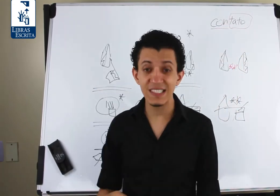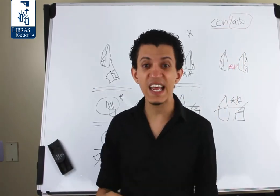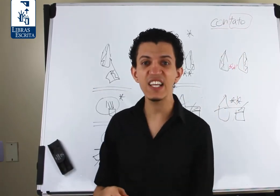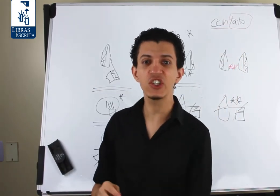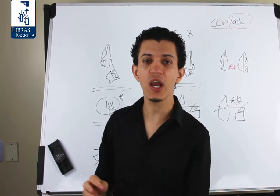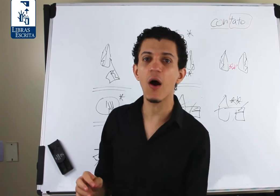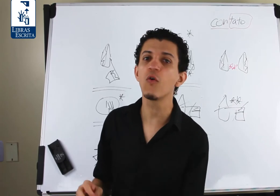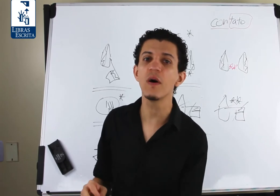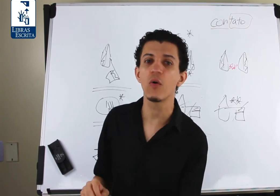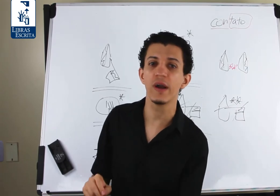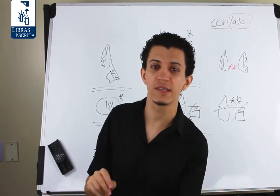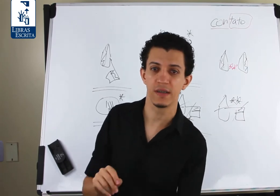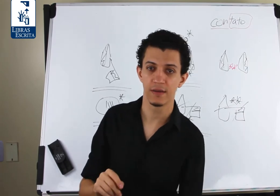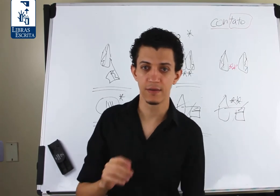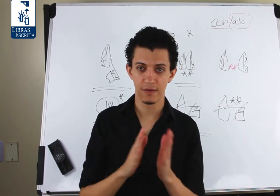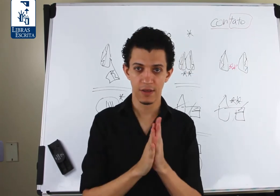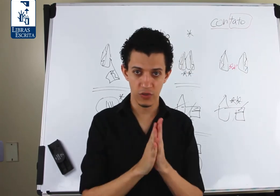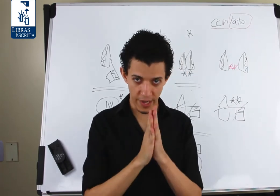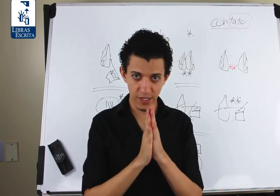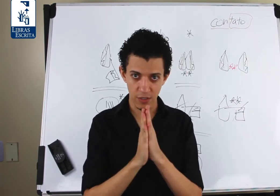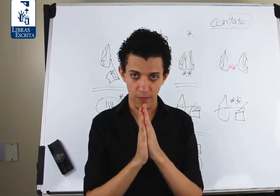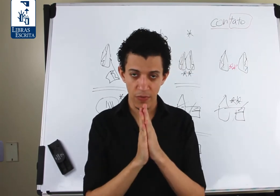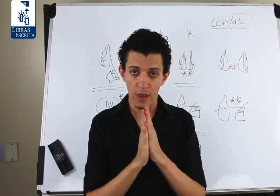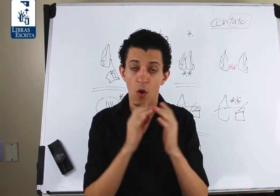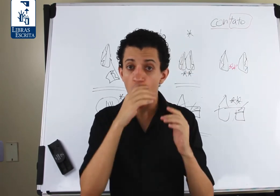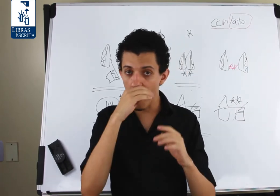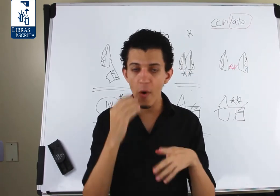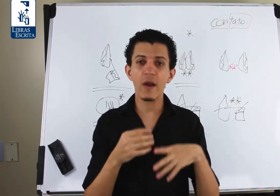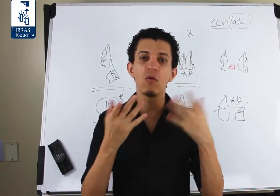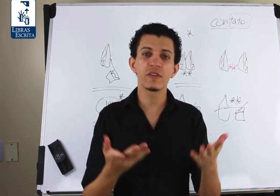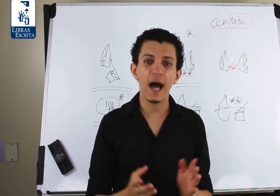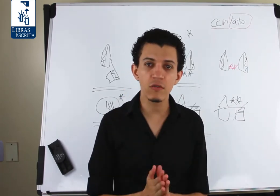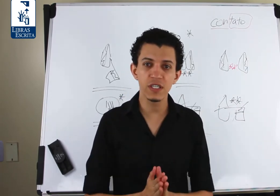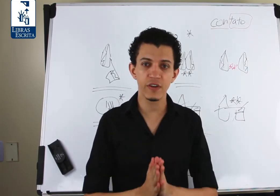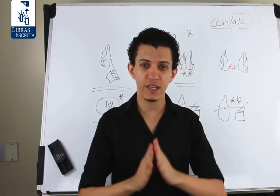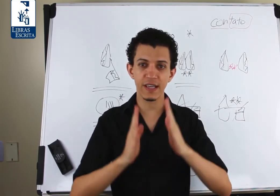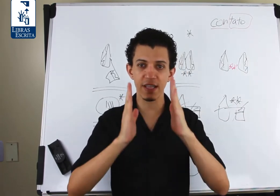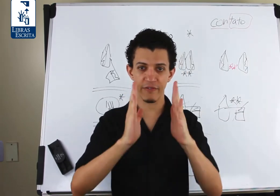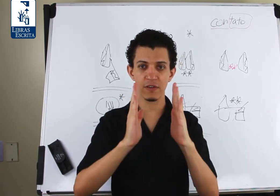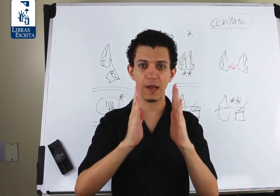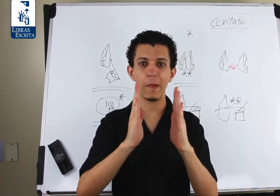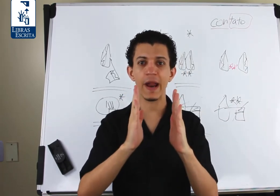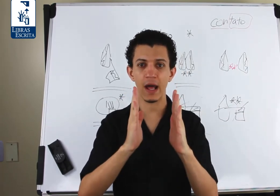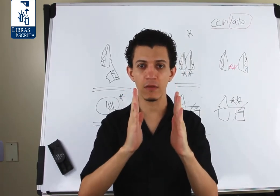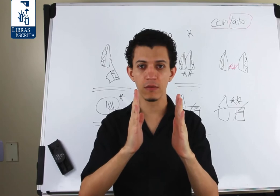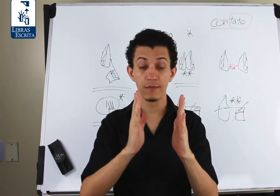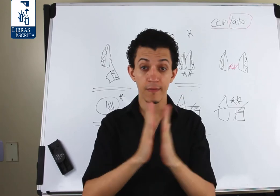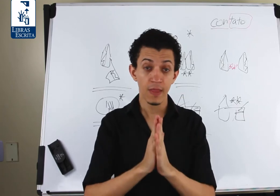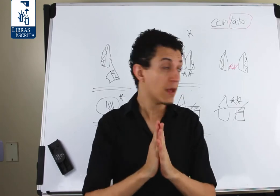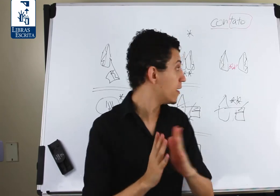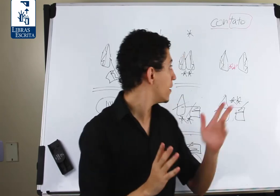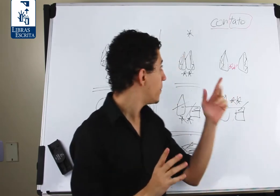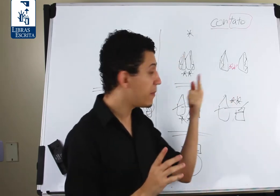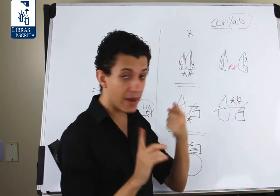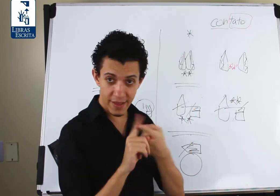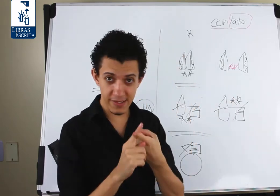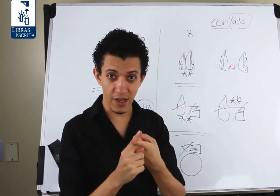sente alguma coisa. Não é isso? Como é contato se você está escrevendo separado? Primeira questão.